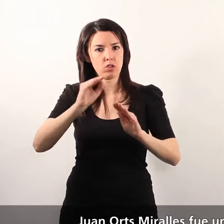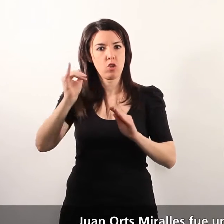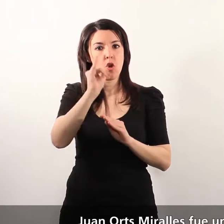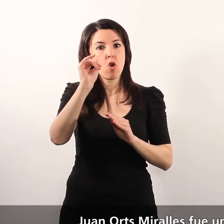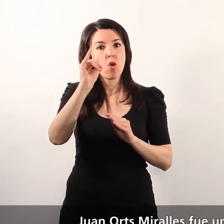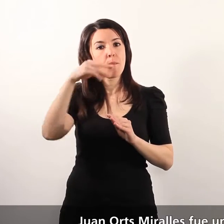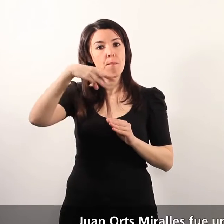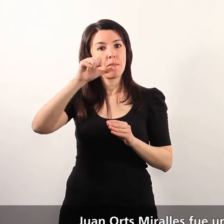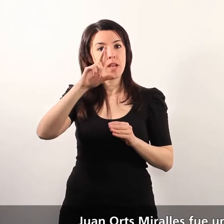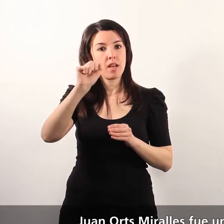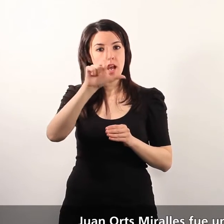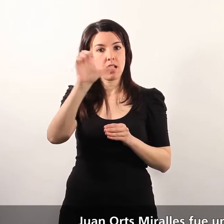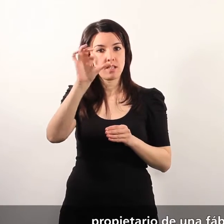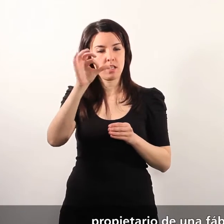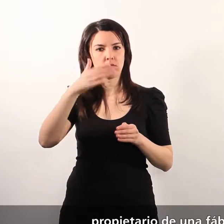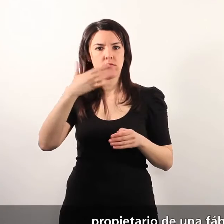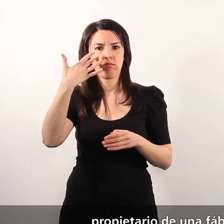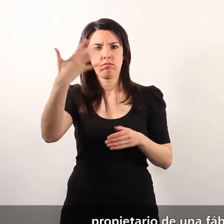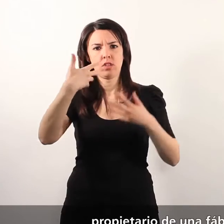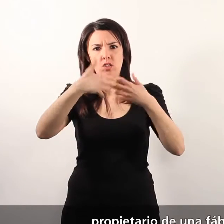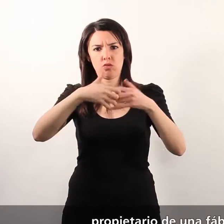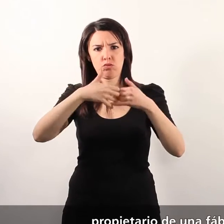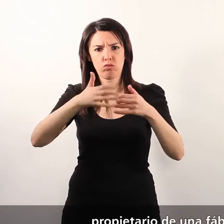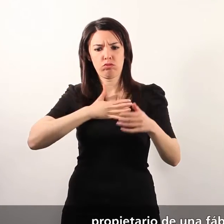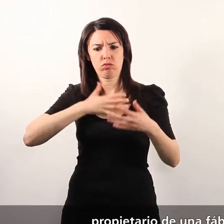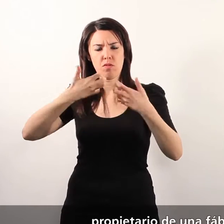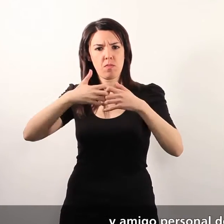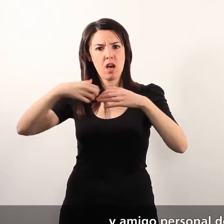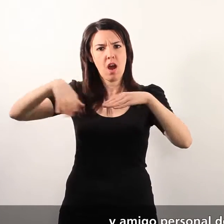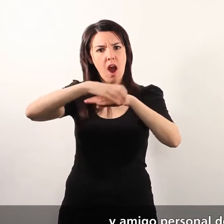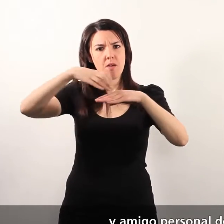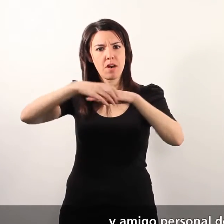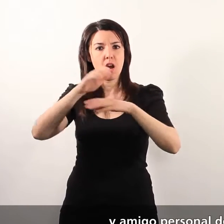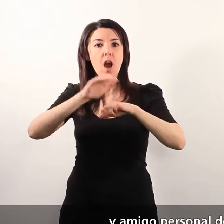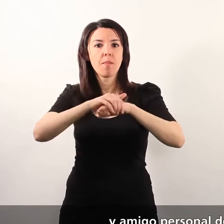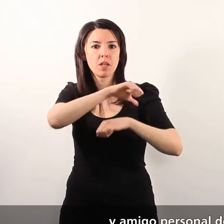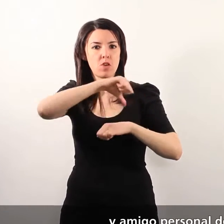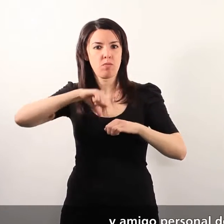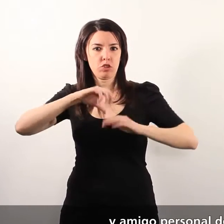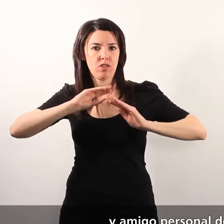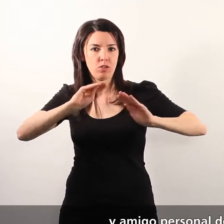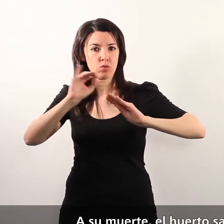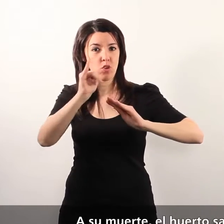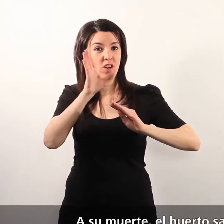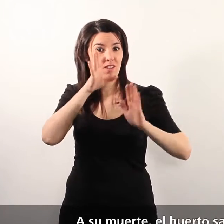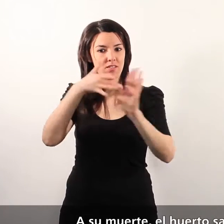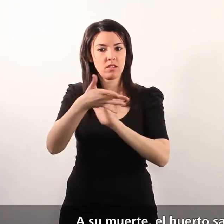Miralles fue un próspero industrial propietario de una fábrica de alpargatas y amigo personal de José Castaño. A su muerte,